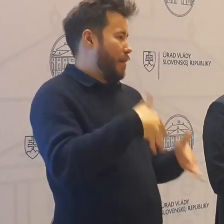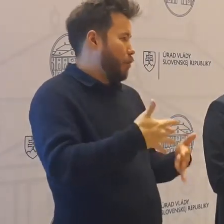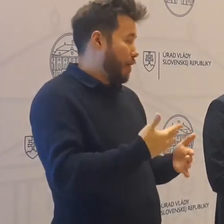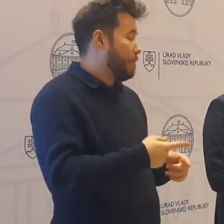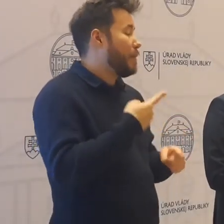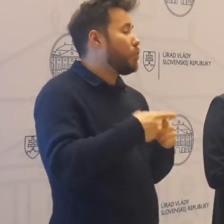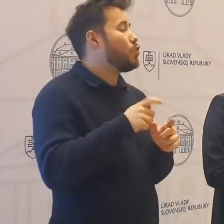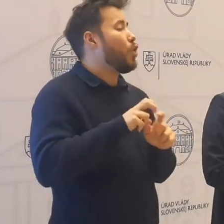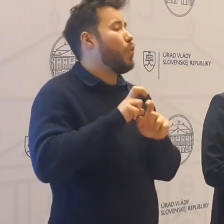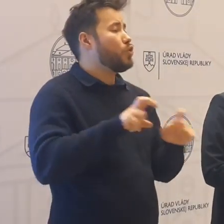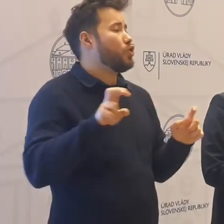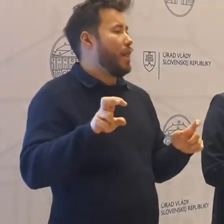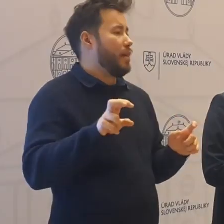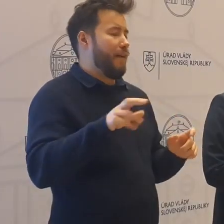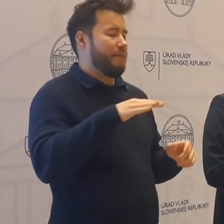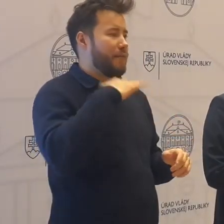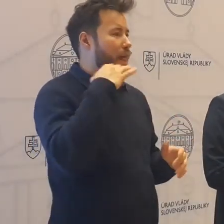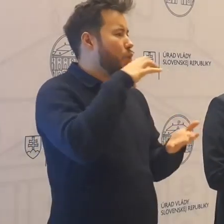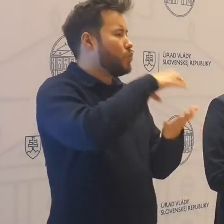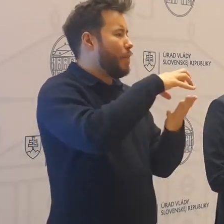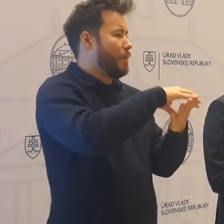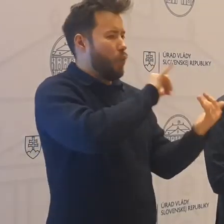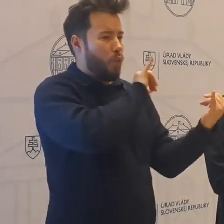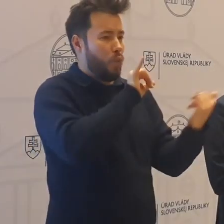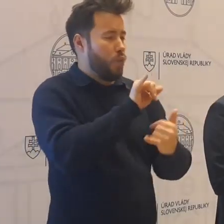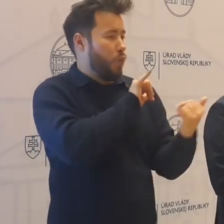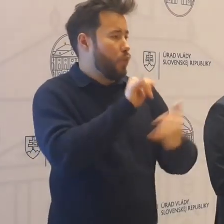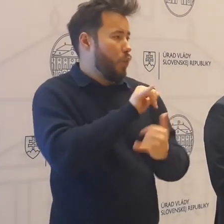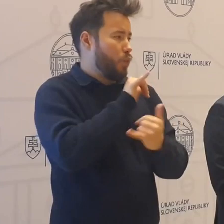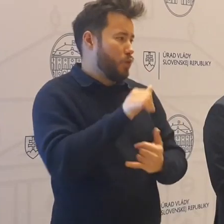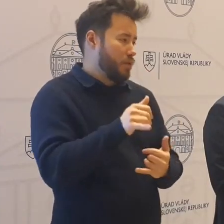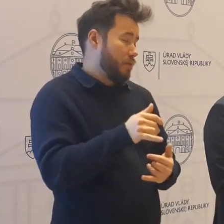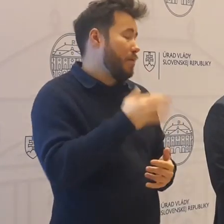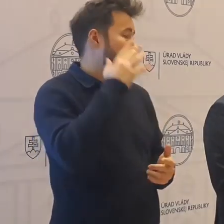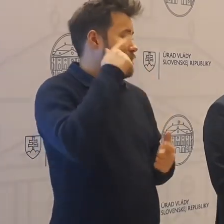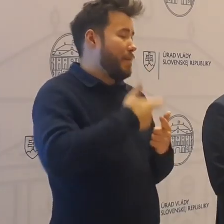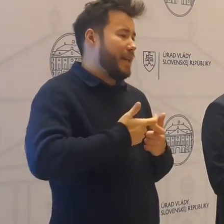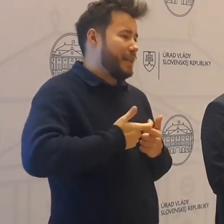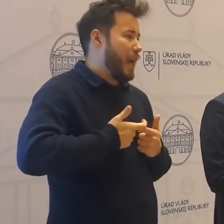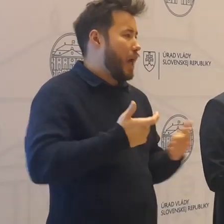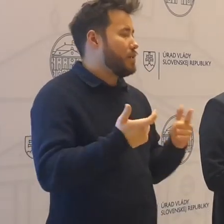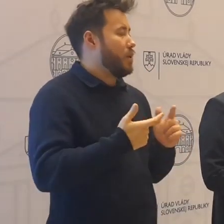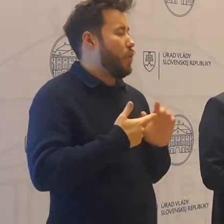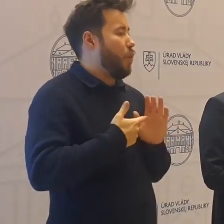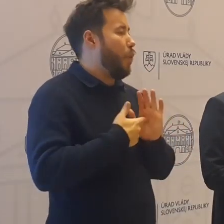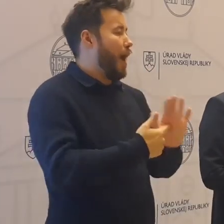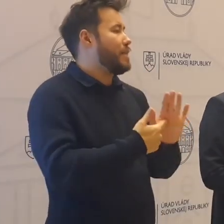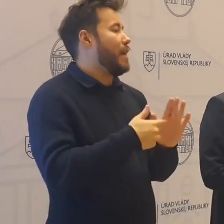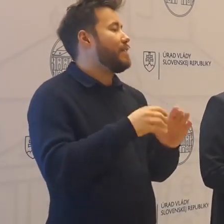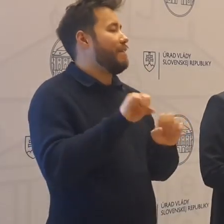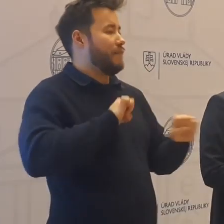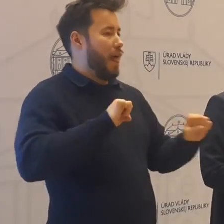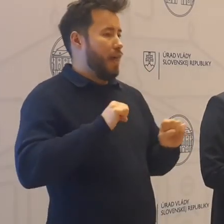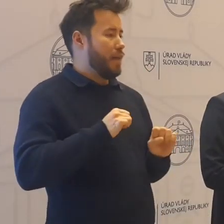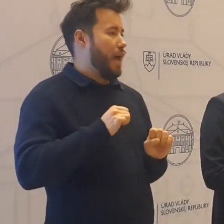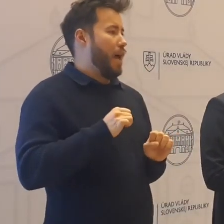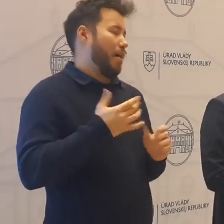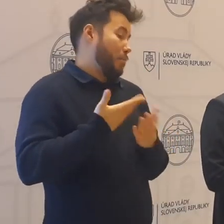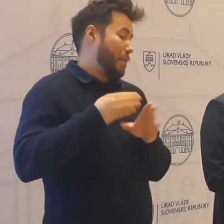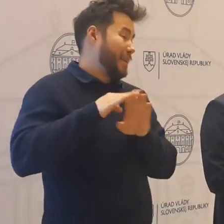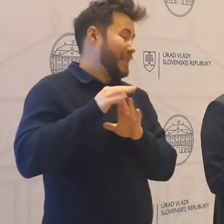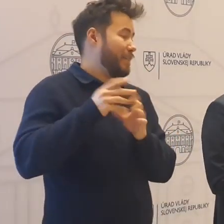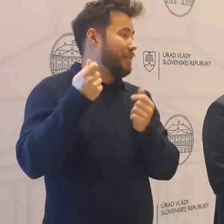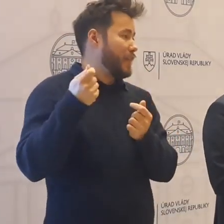znášať aj rôzne ataky od jednotlivých skupín. Toto by mal byť jednoznačne signál so smerom z vlády alebo z